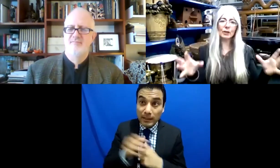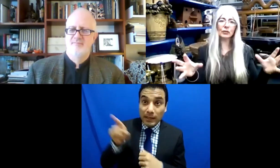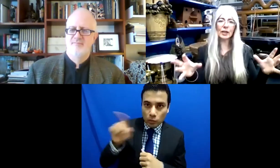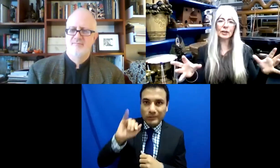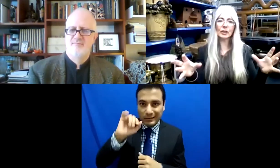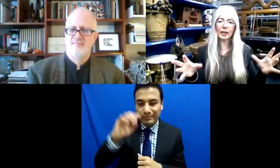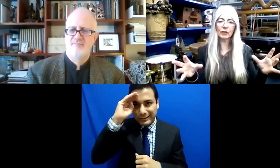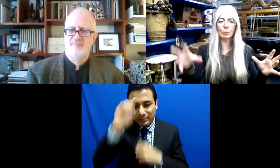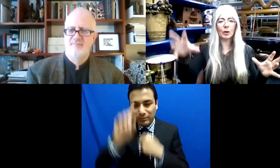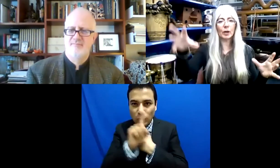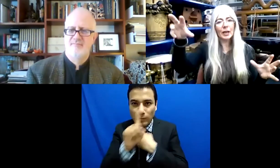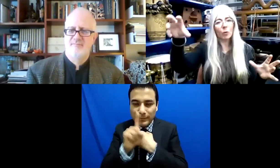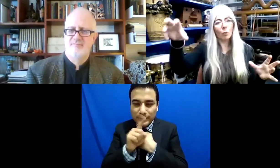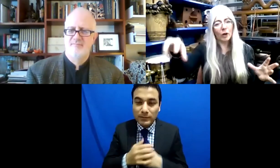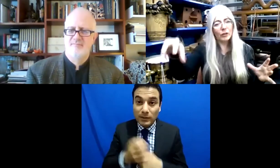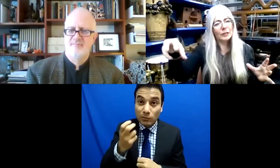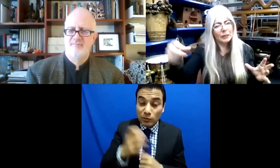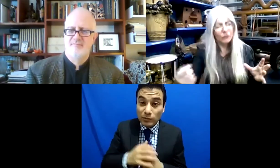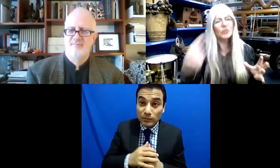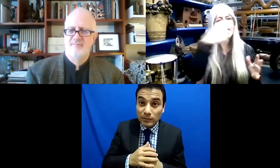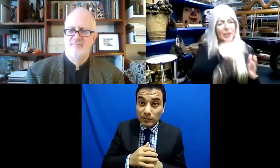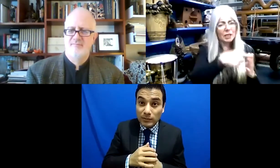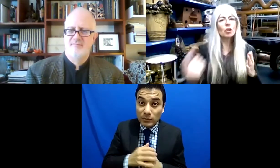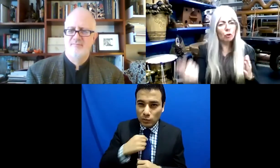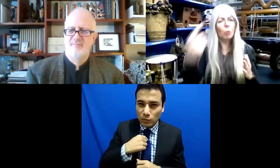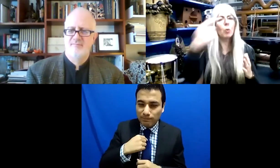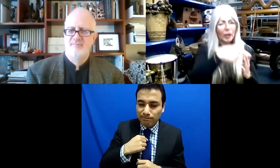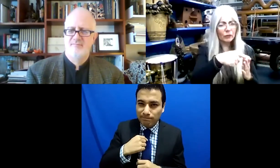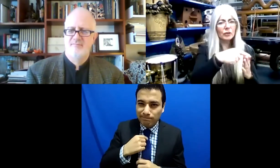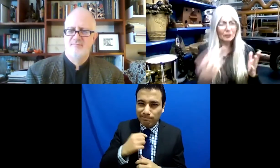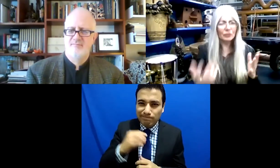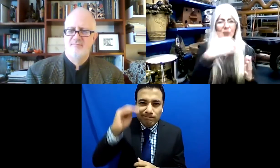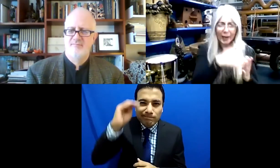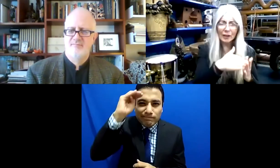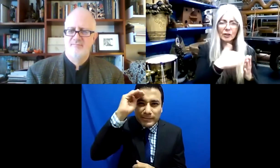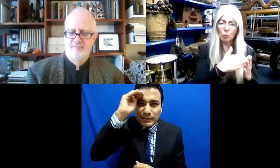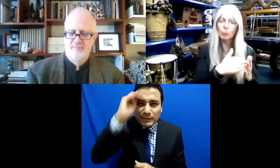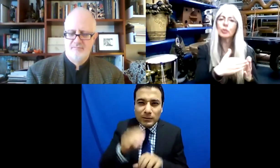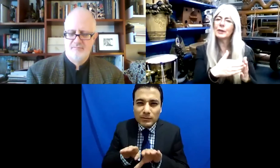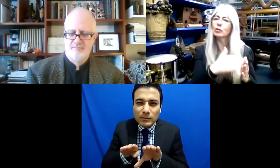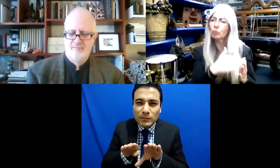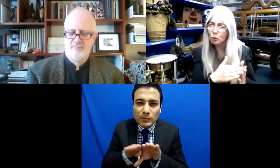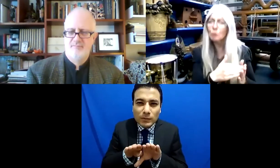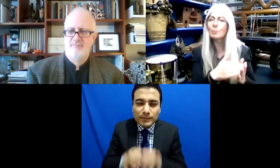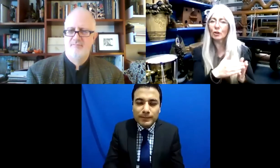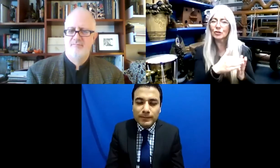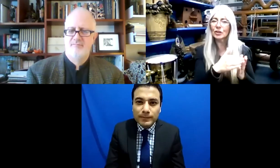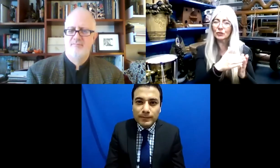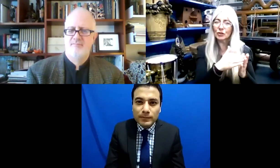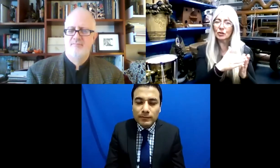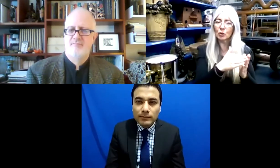mí me parece muy interesante porque hay un caso en el que te preguntas,